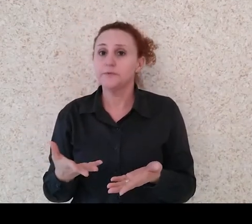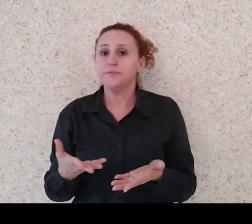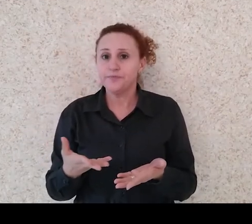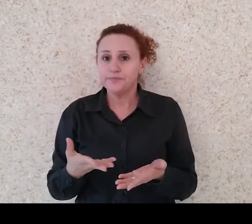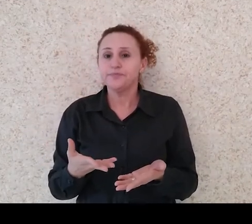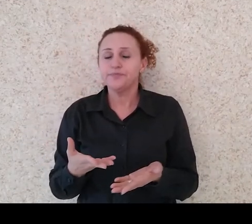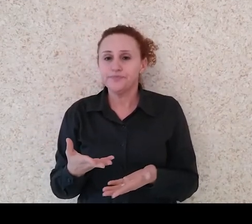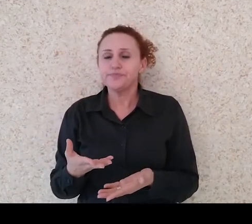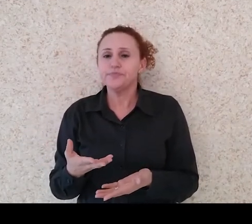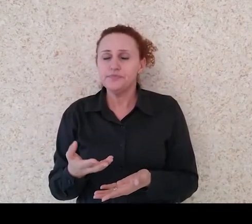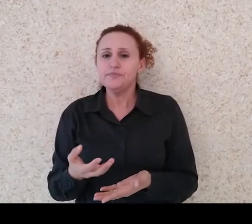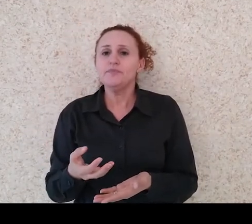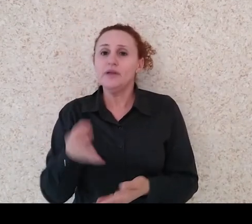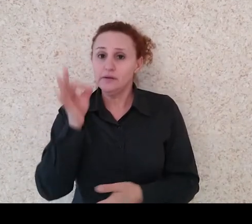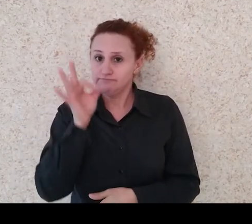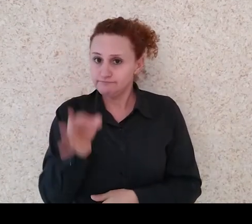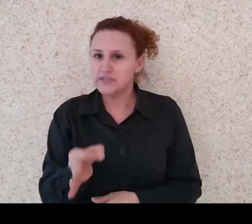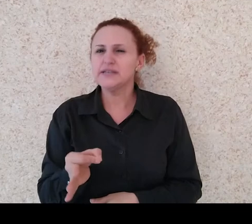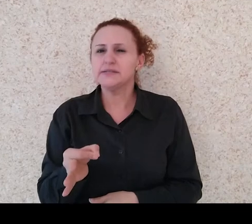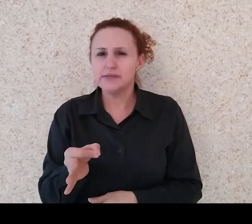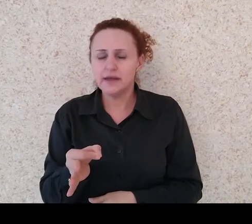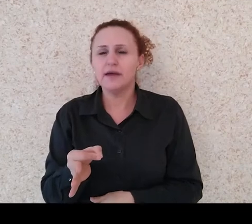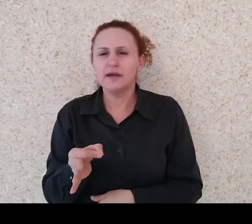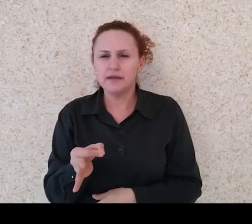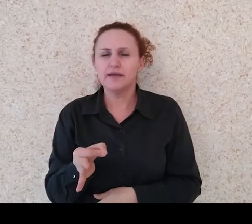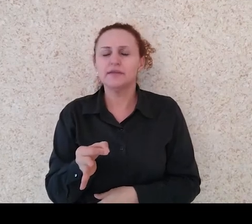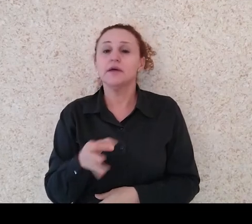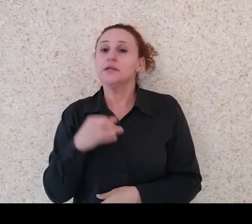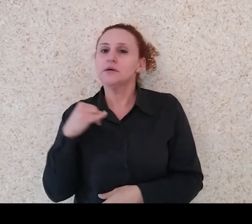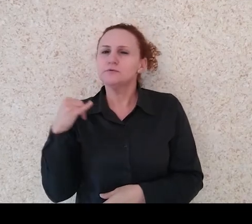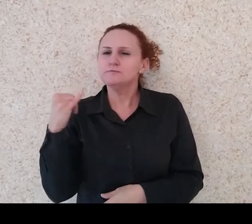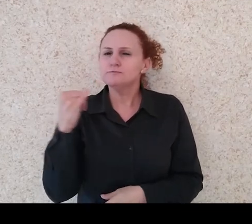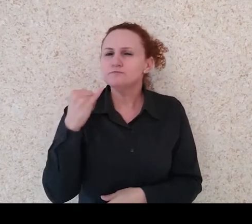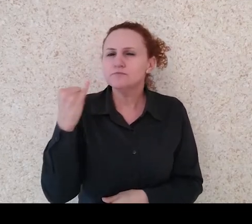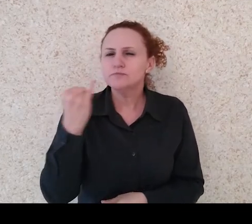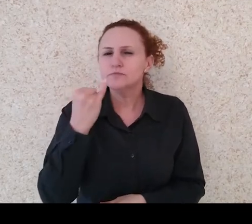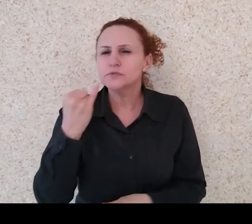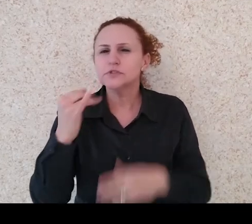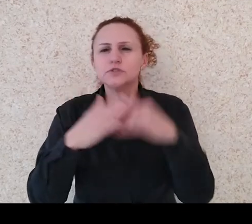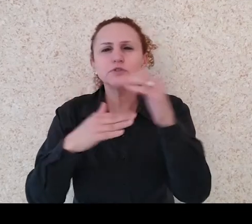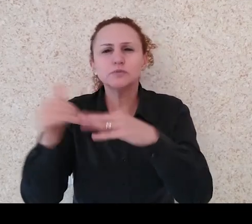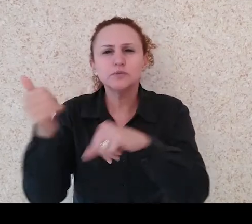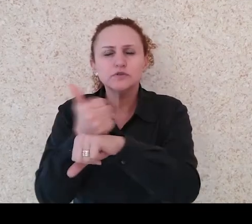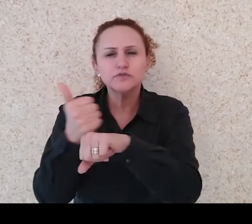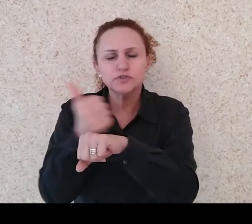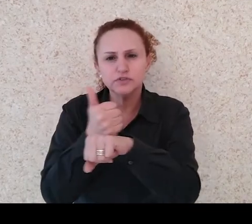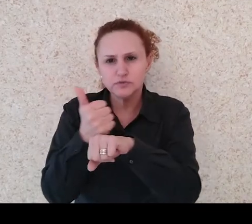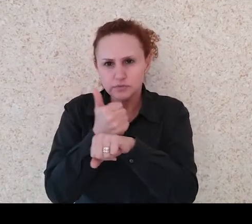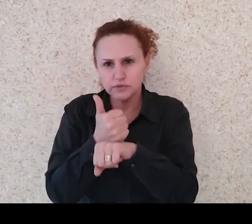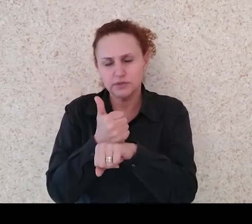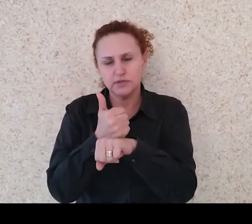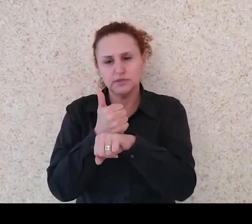reconhecida e é importante que o profissional que vá atuar na área precisa ter essa certificação.